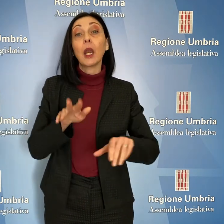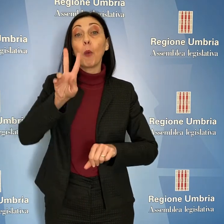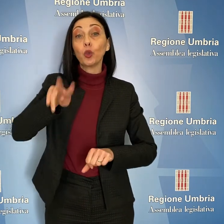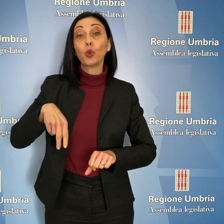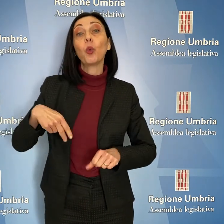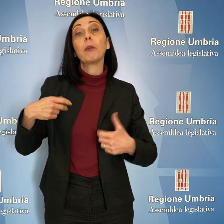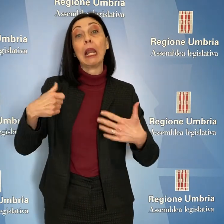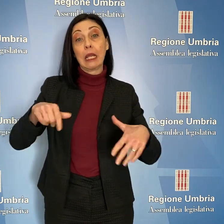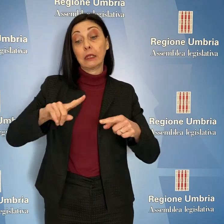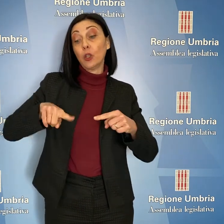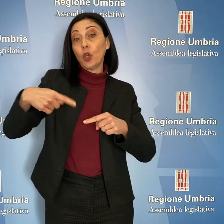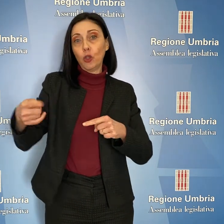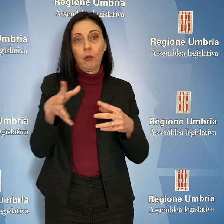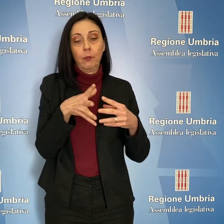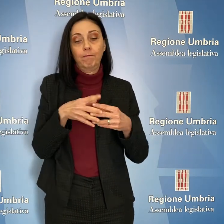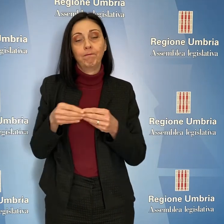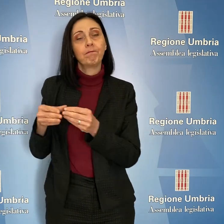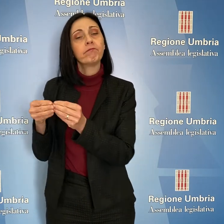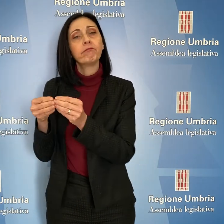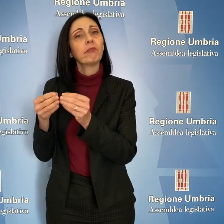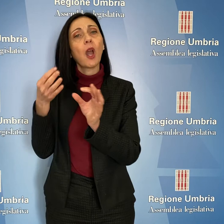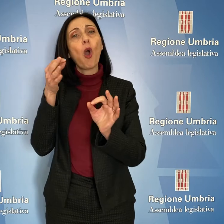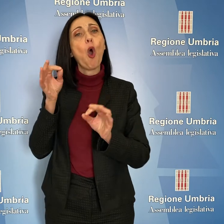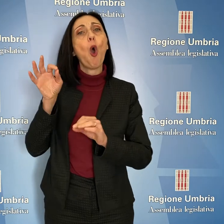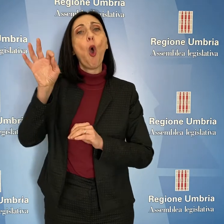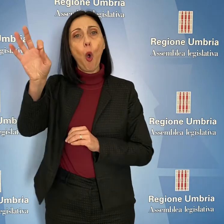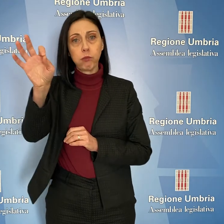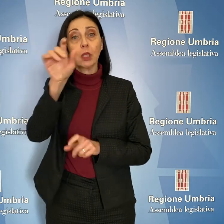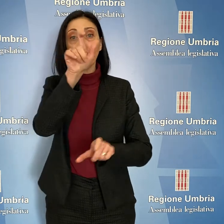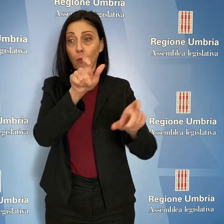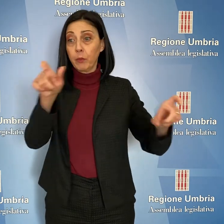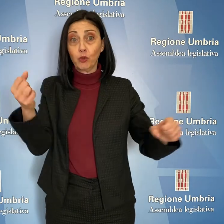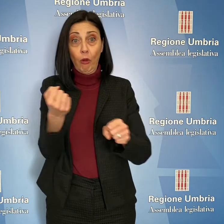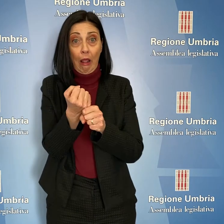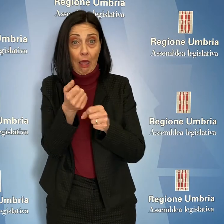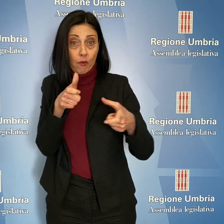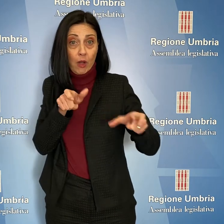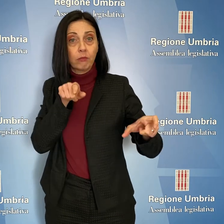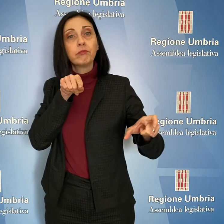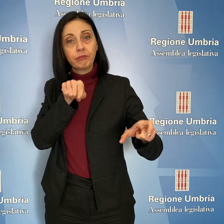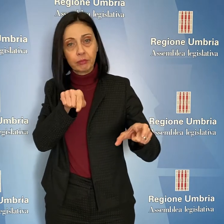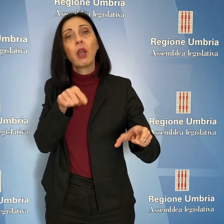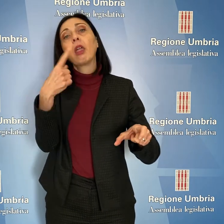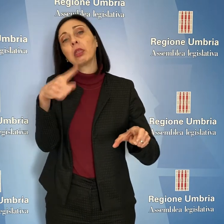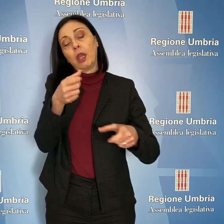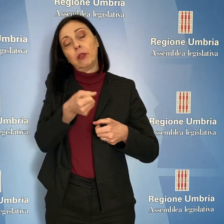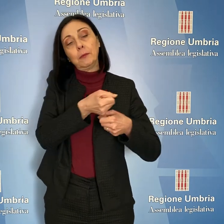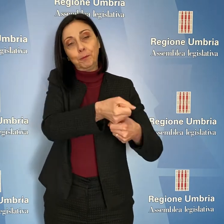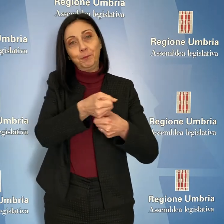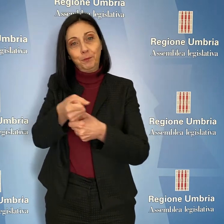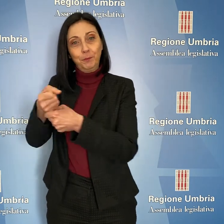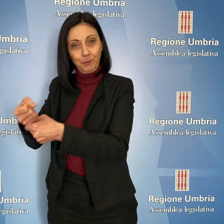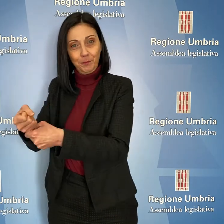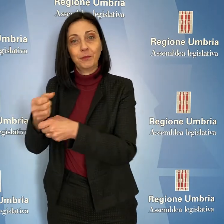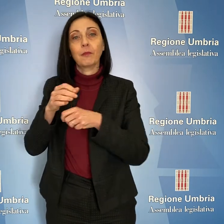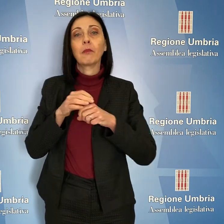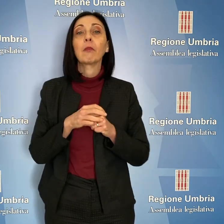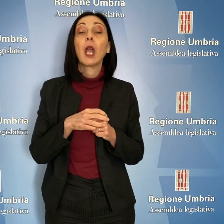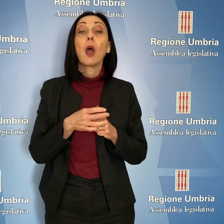il terremoto del 2016, allo scopo di cederle ad allevatori e agricoltori, e sulla mozione Porzi del